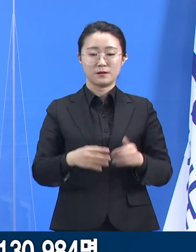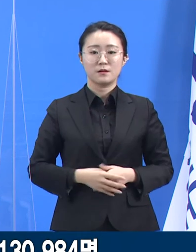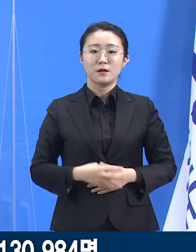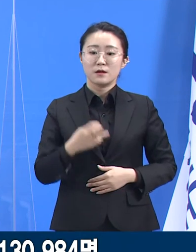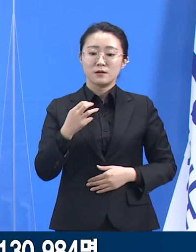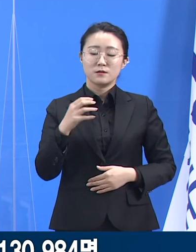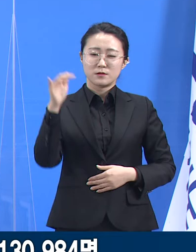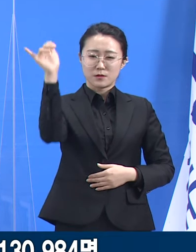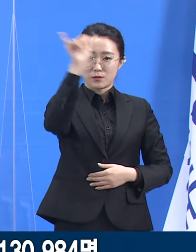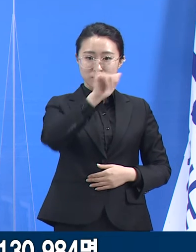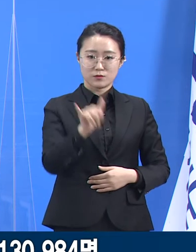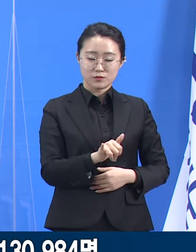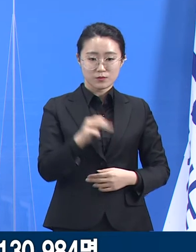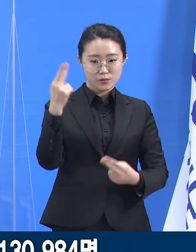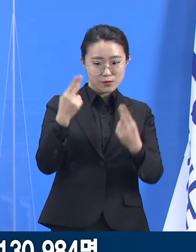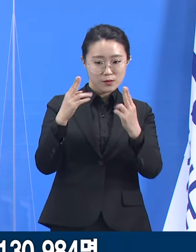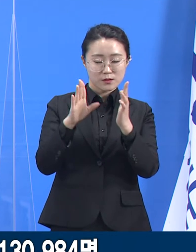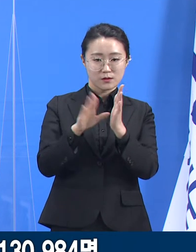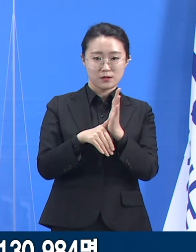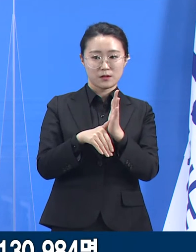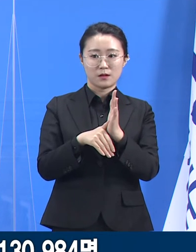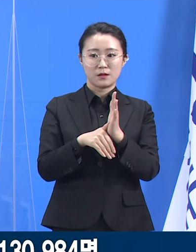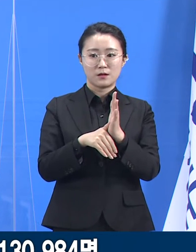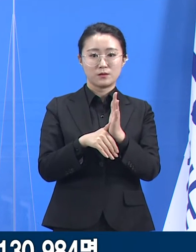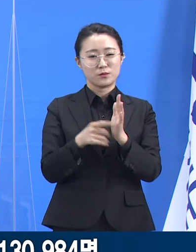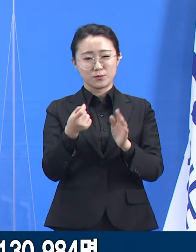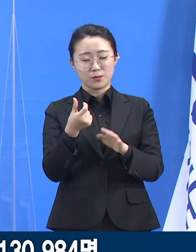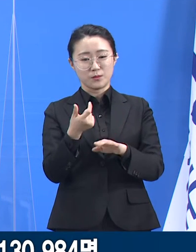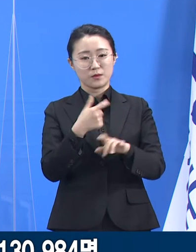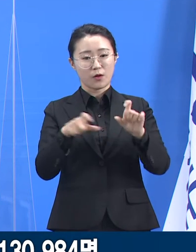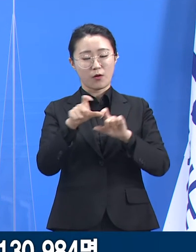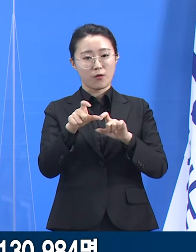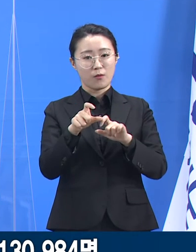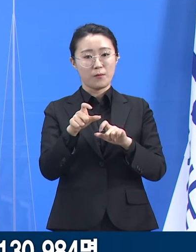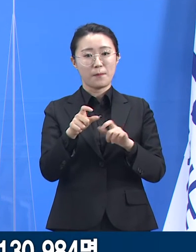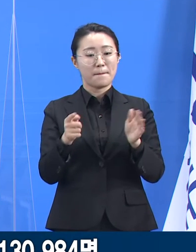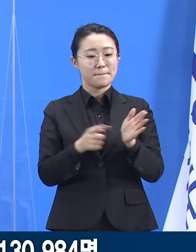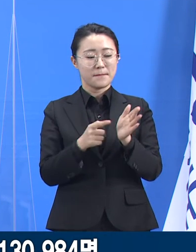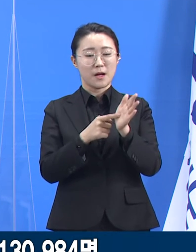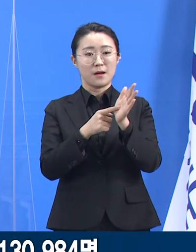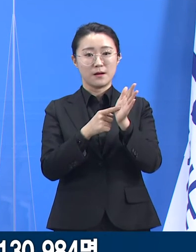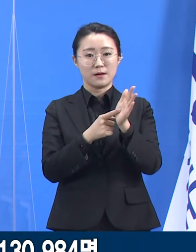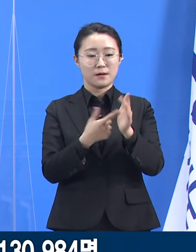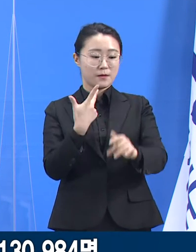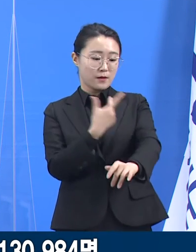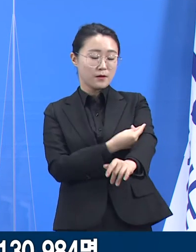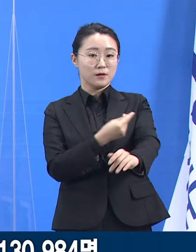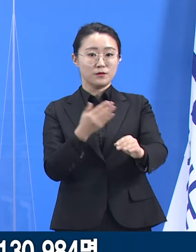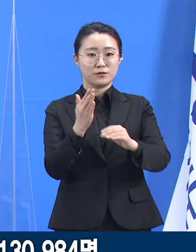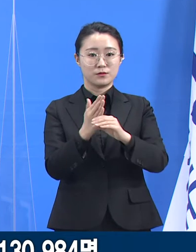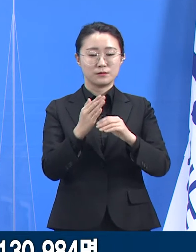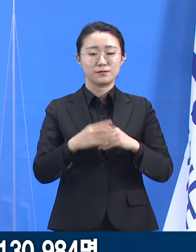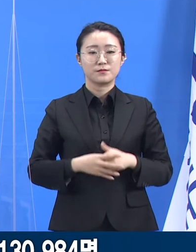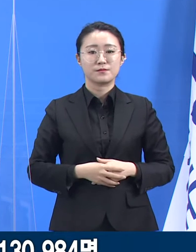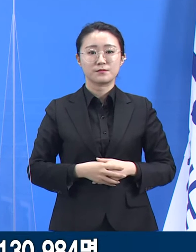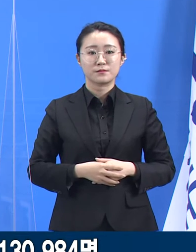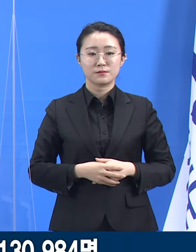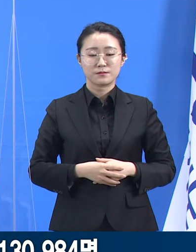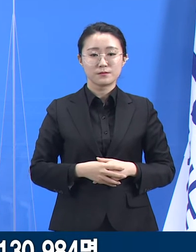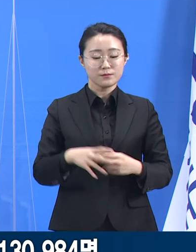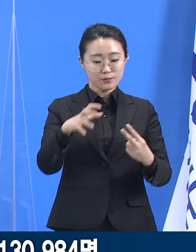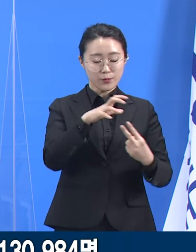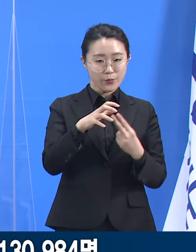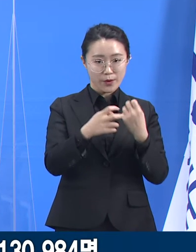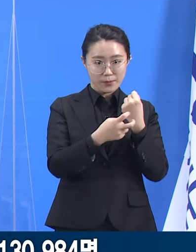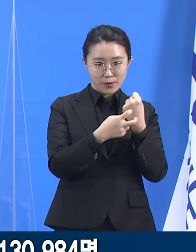상여하는 실적입니다. 세부적으로 요양병원에서 3만 9,991명, 노인